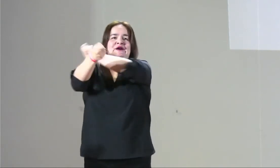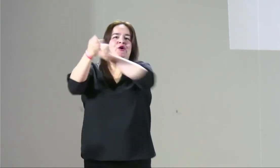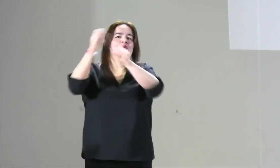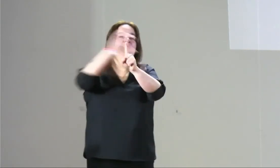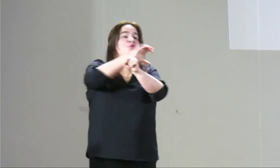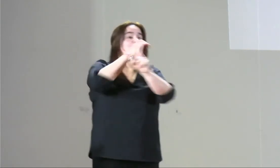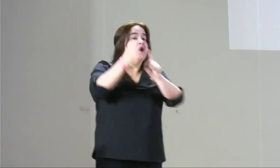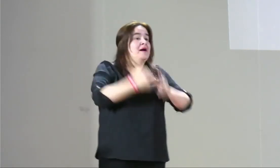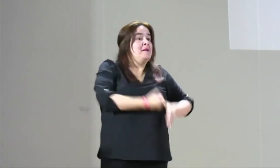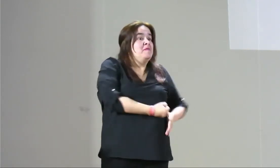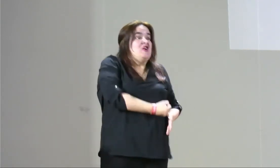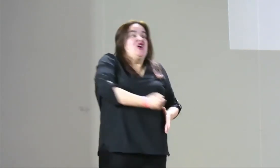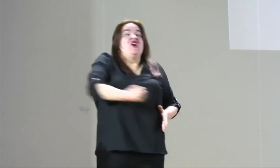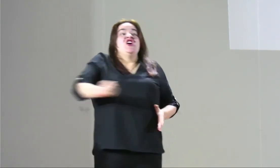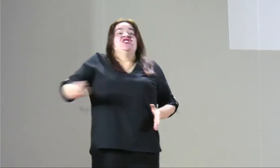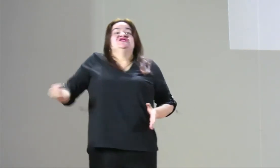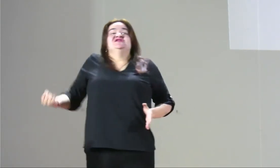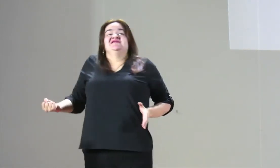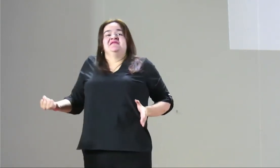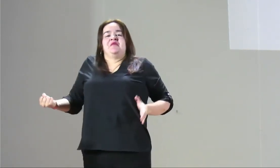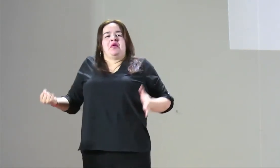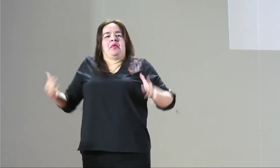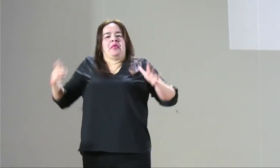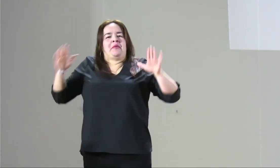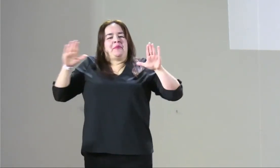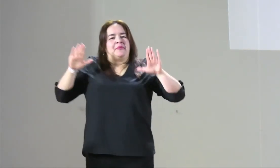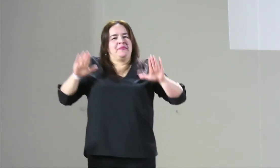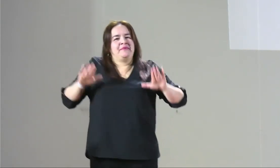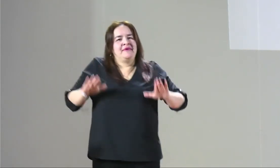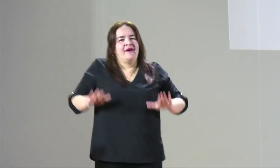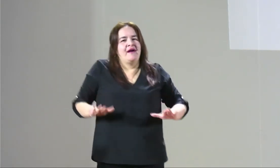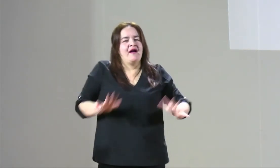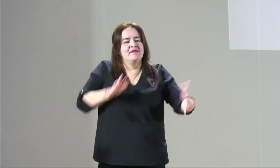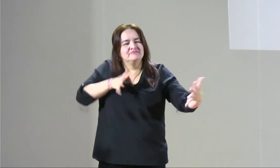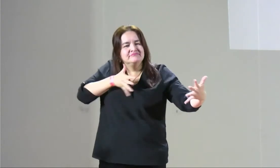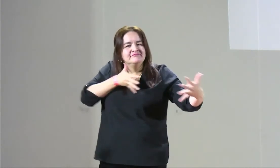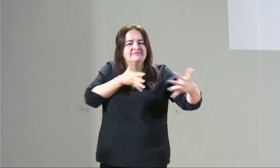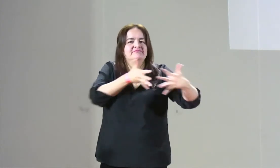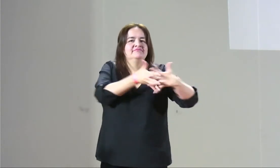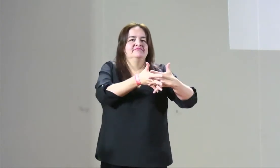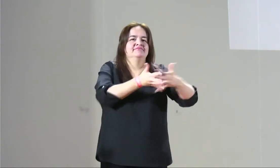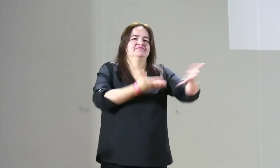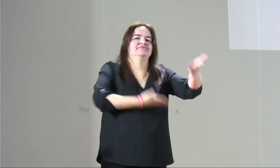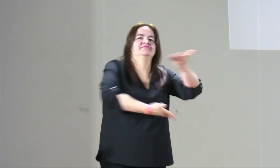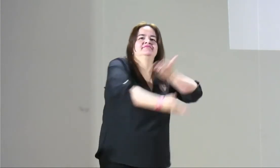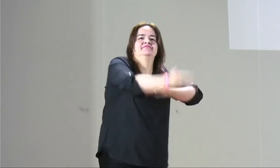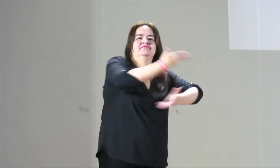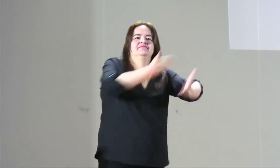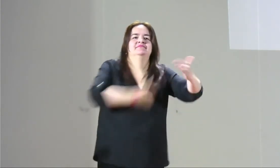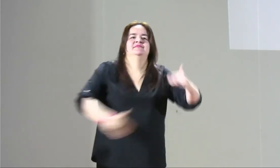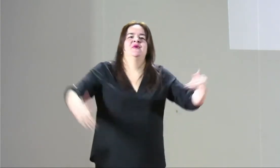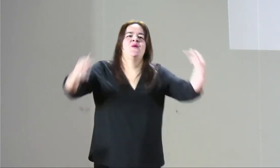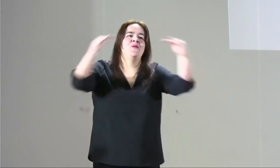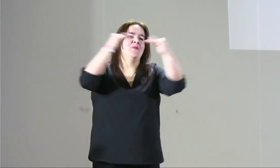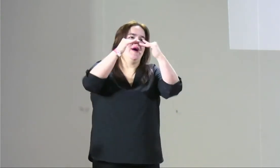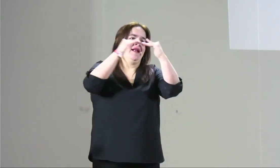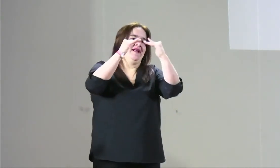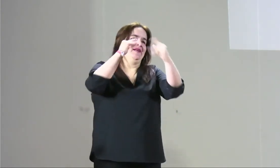palabras agresivas y eso es lo que queremos cambiar, cambiar esa cultura del machismo para bajar para ese machismo y llegar a un punto